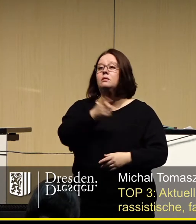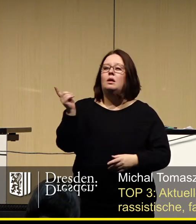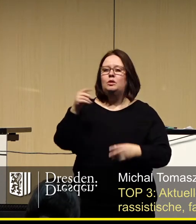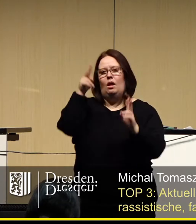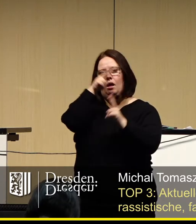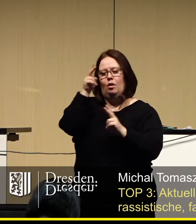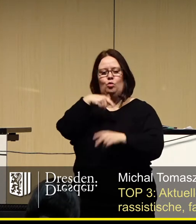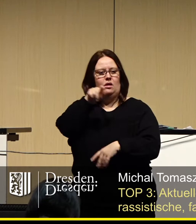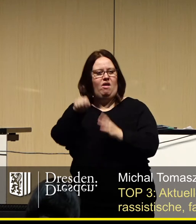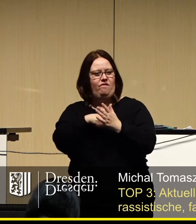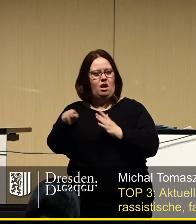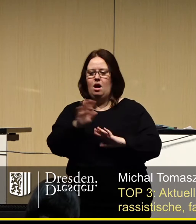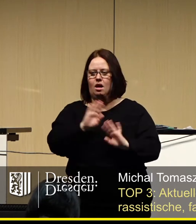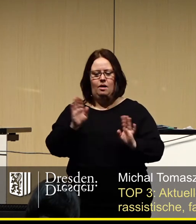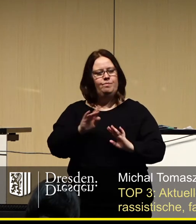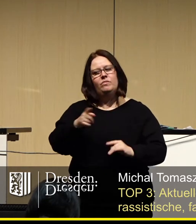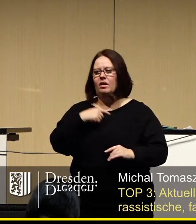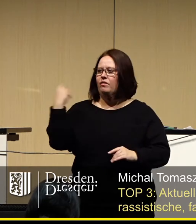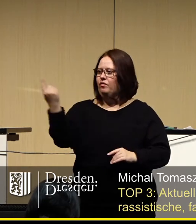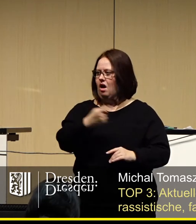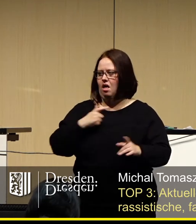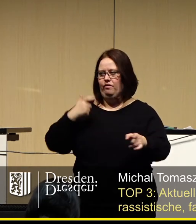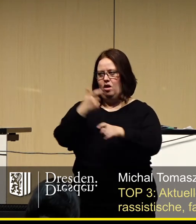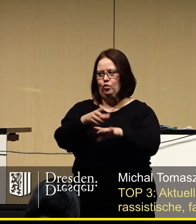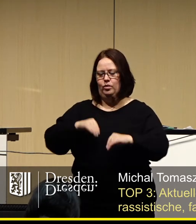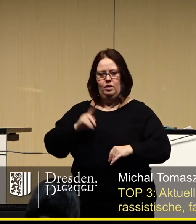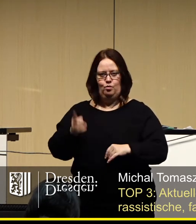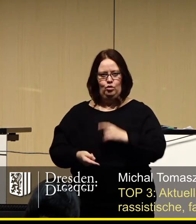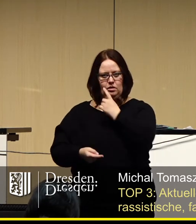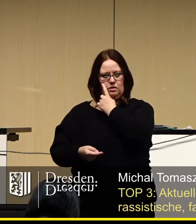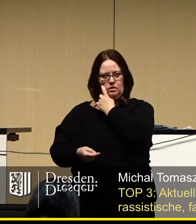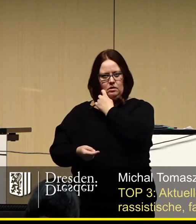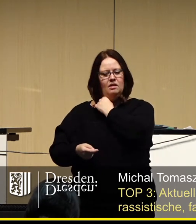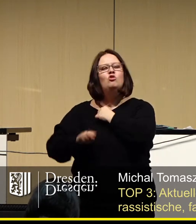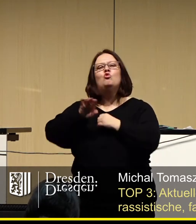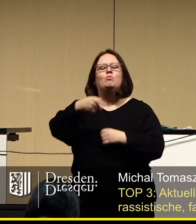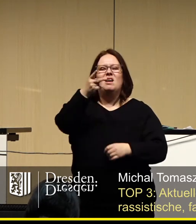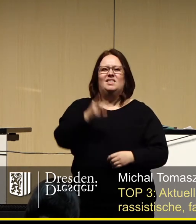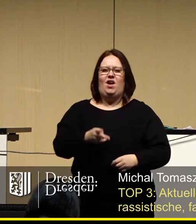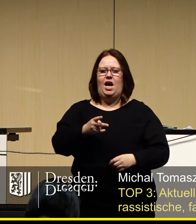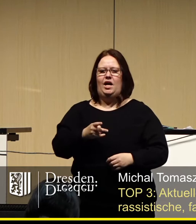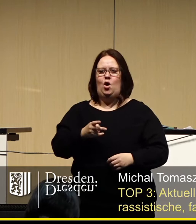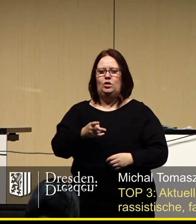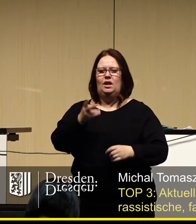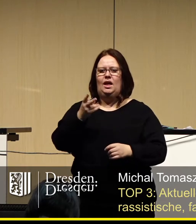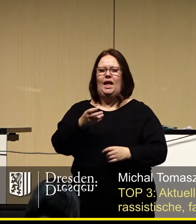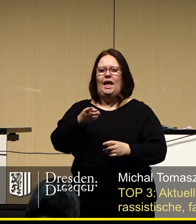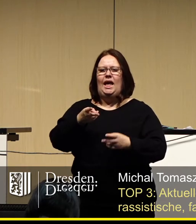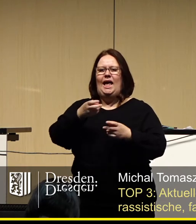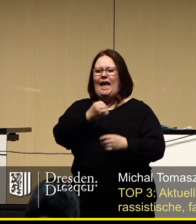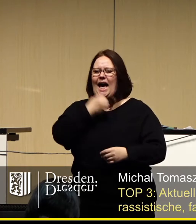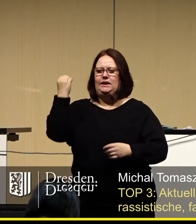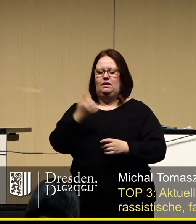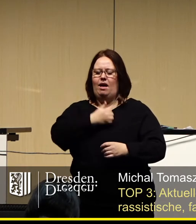noch Ihre Wählerinnen. Wir tragen alle die Verantwortung. Nach über 200 rechtsradikalen Kundgebungen verbietet es sich